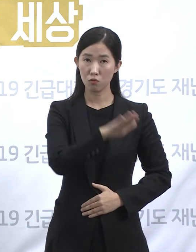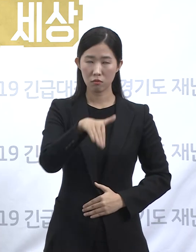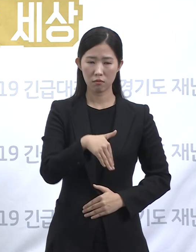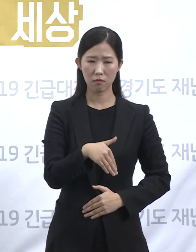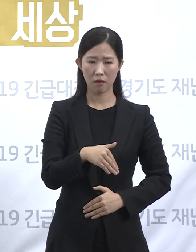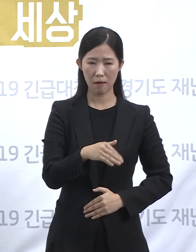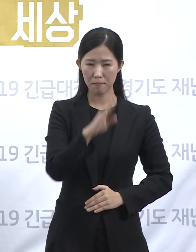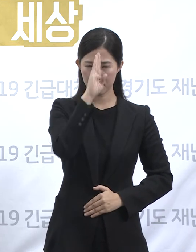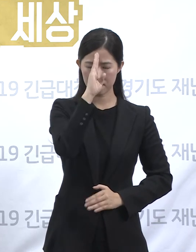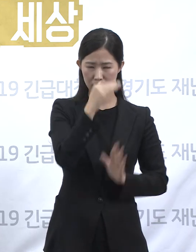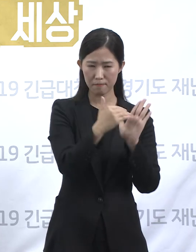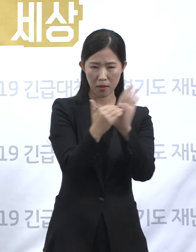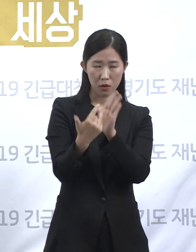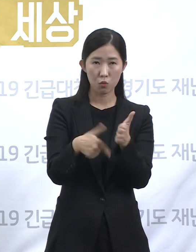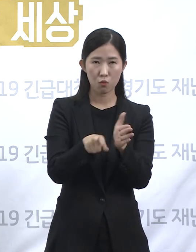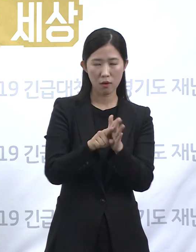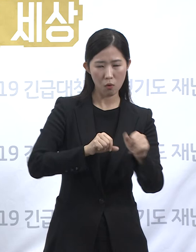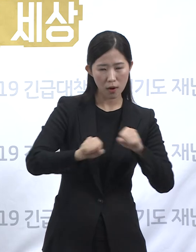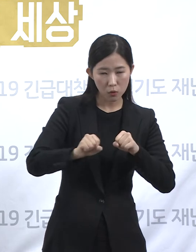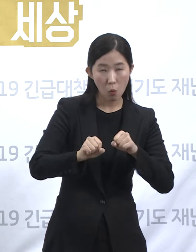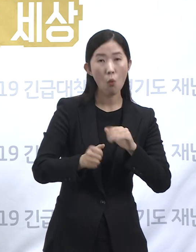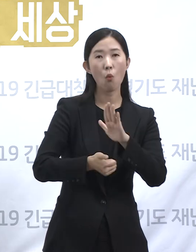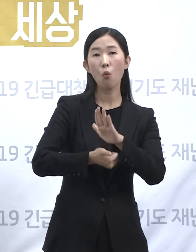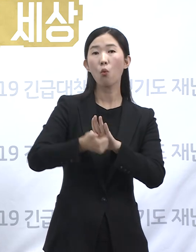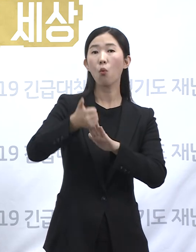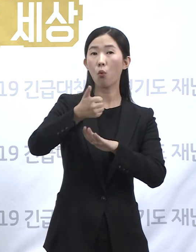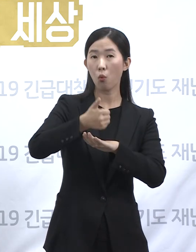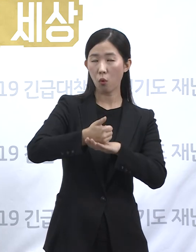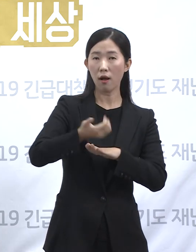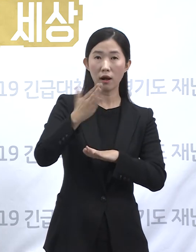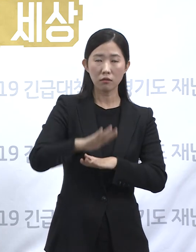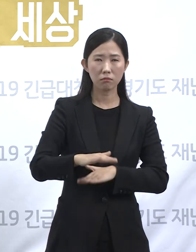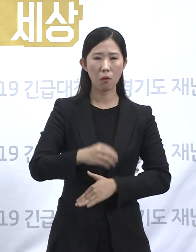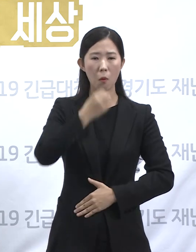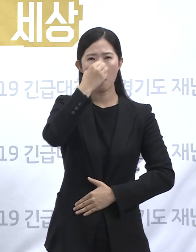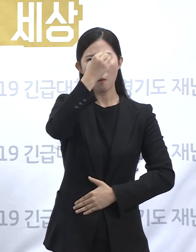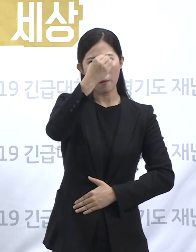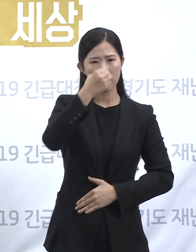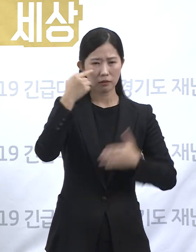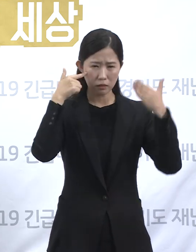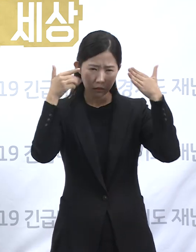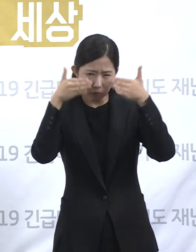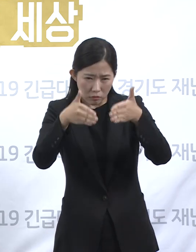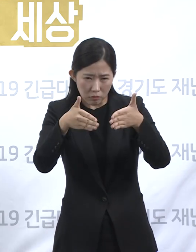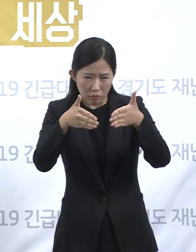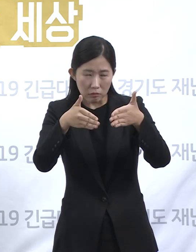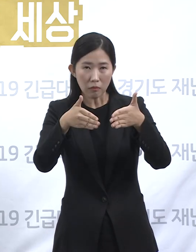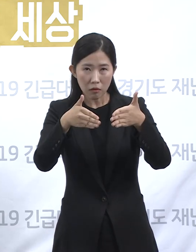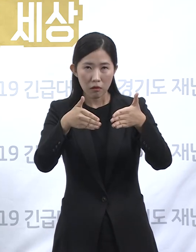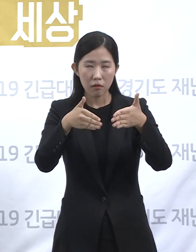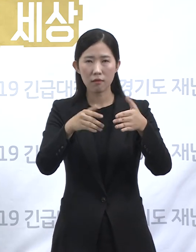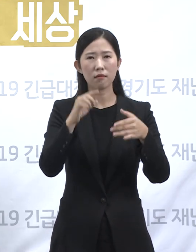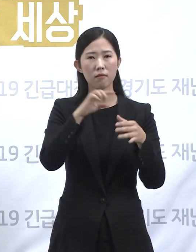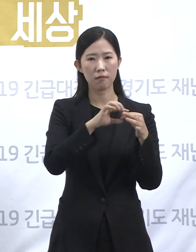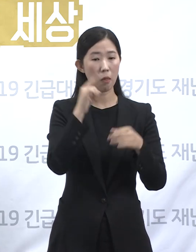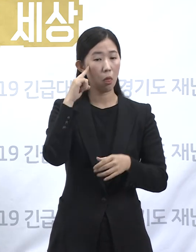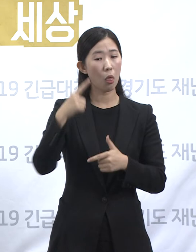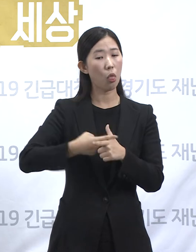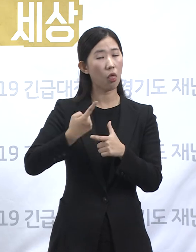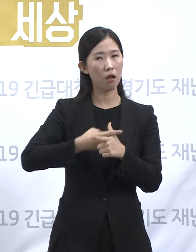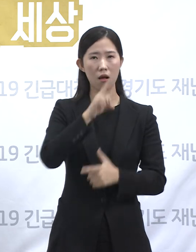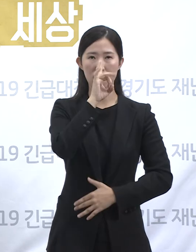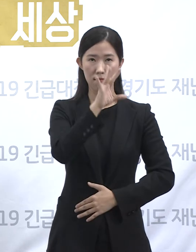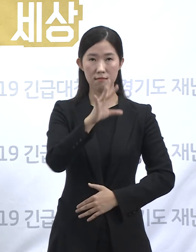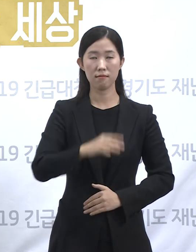지금까지 꽤 성공적이었습니다. 그렇지만 자만하거나 집중력이 흐트러져서는 절대 안 됩니다. 현장에